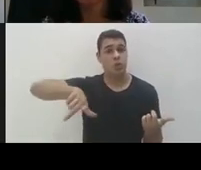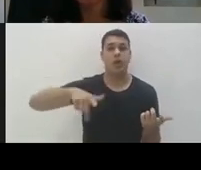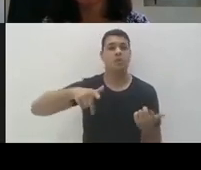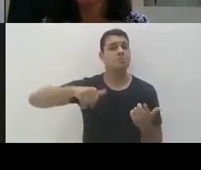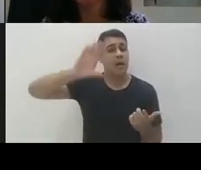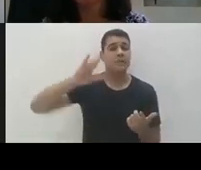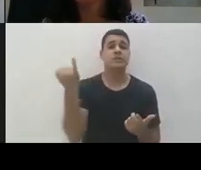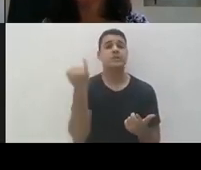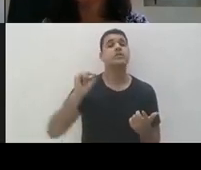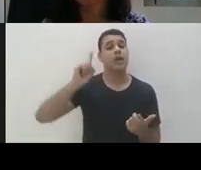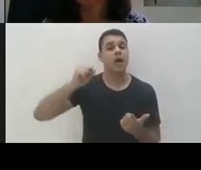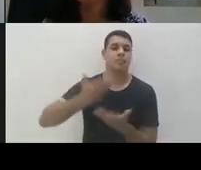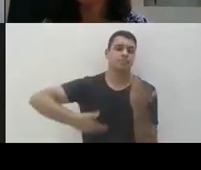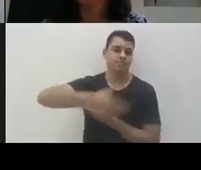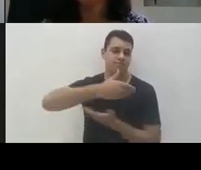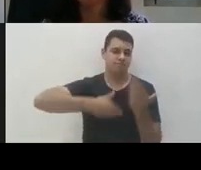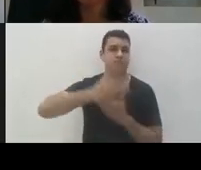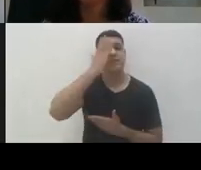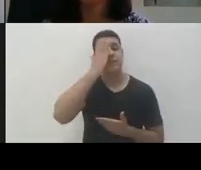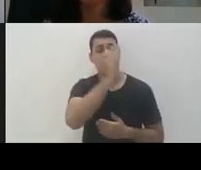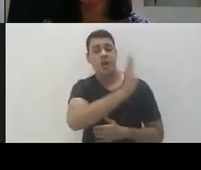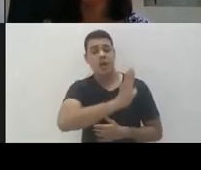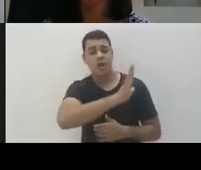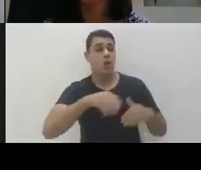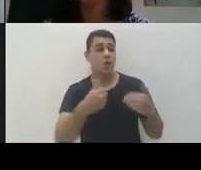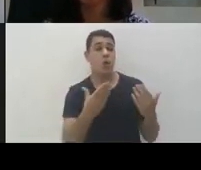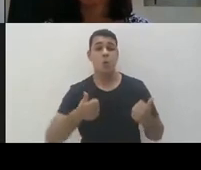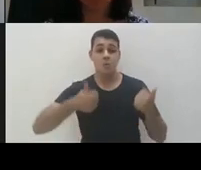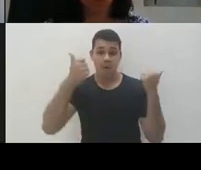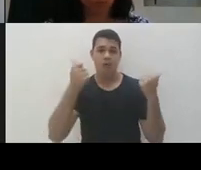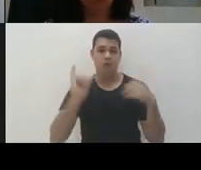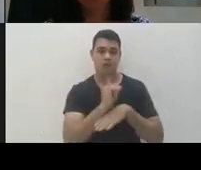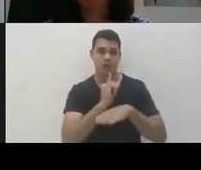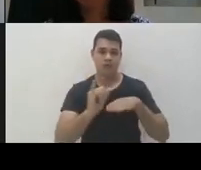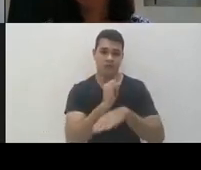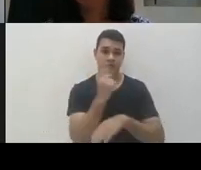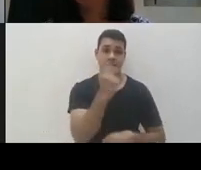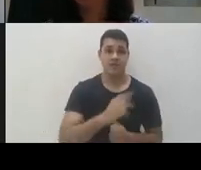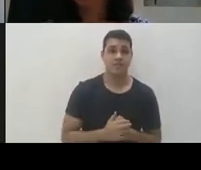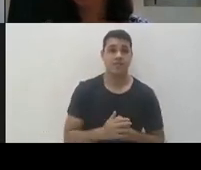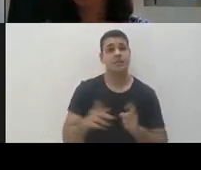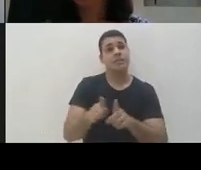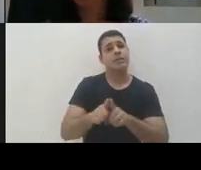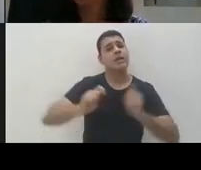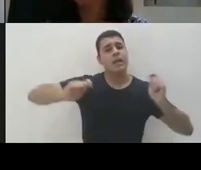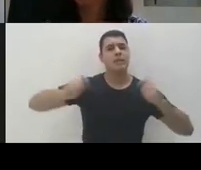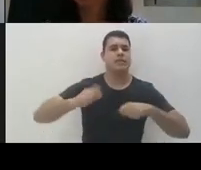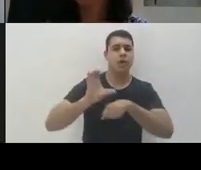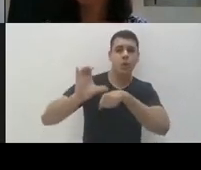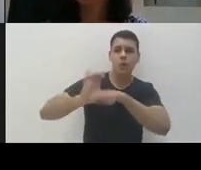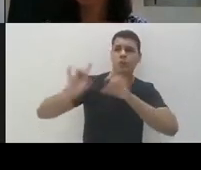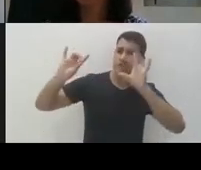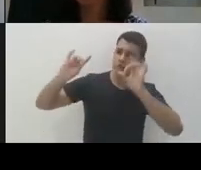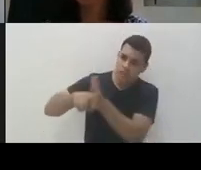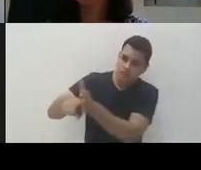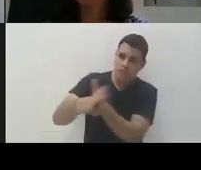os sujeitos para a gente saber qual é o melhor recurso e capacitar, eu acho que nós ainda temos um